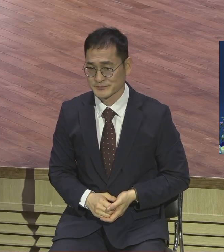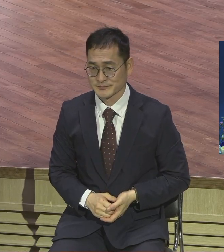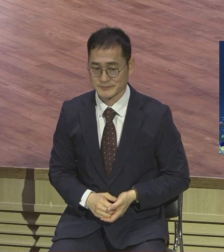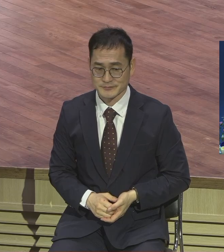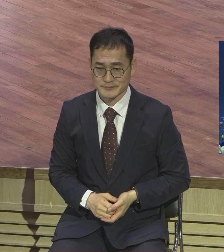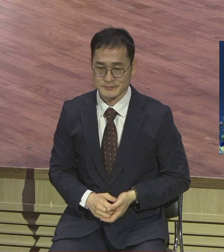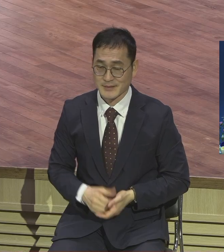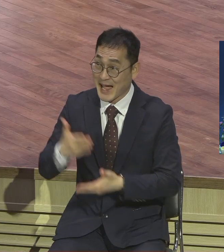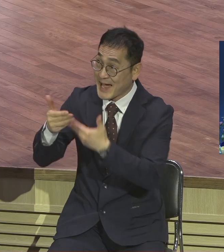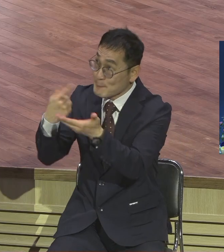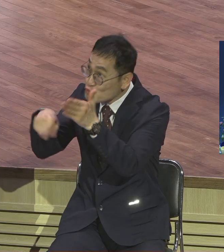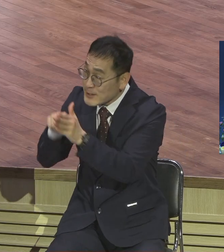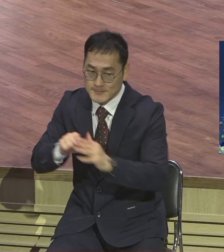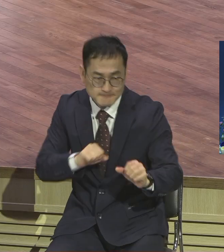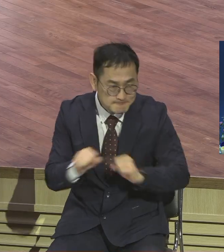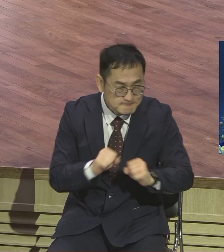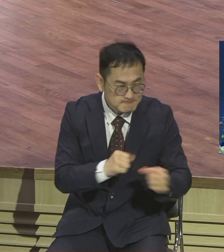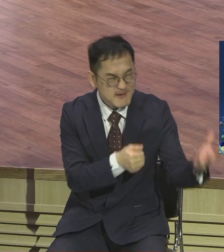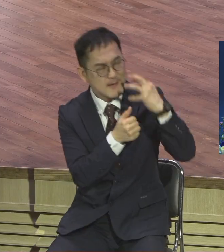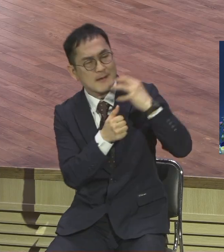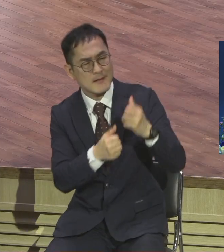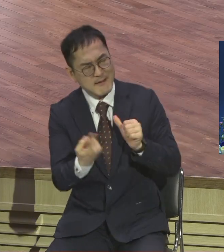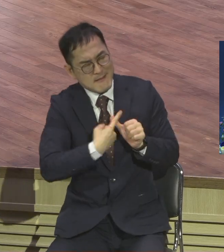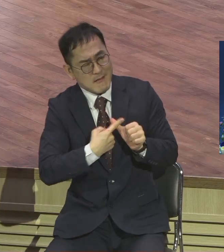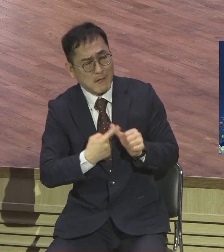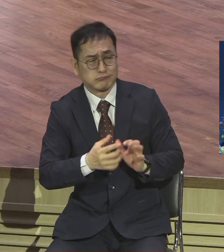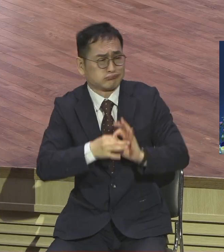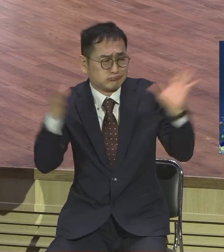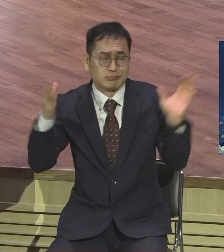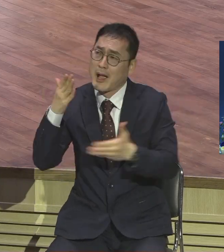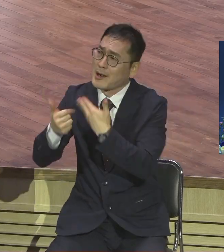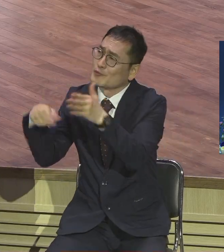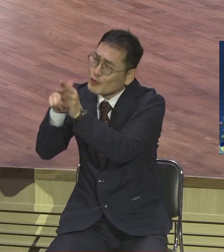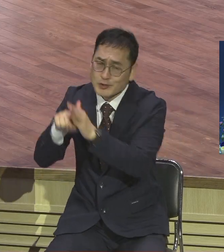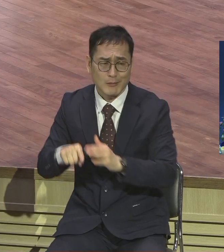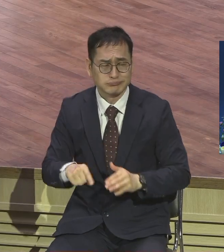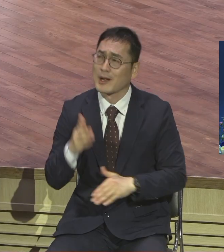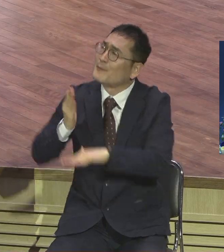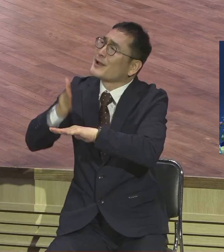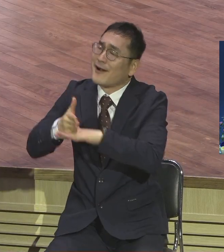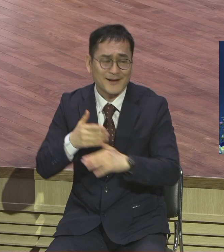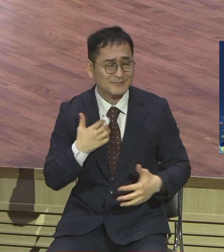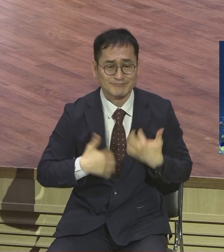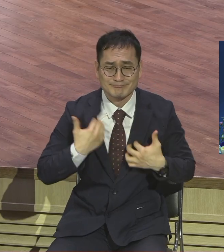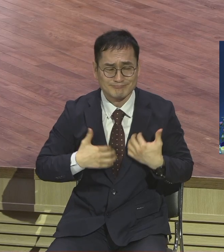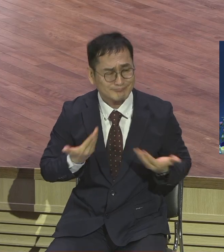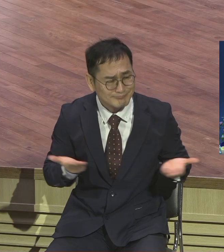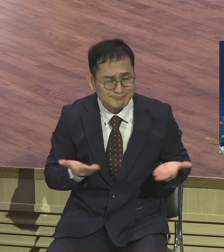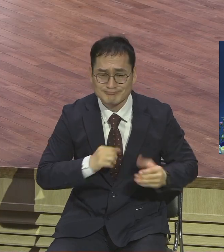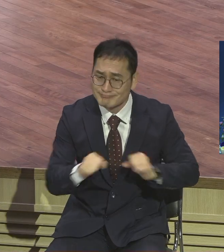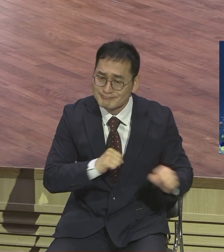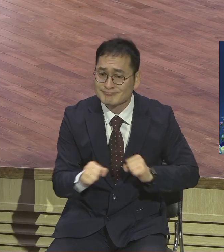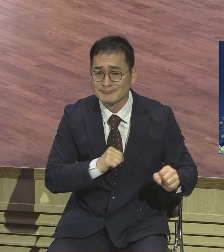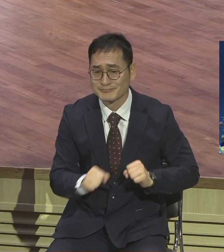있어요 하나님 앞에 하나님께서 주신 거예요 영감 삶 마음을 하면 되지 그게 무슨 불평이 있습니까